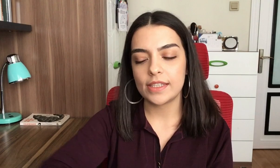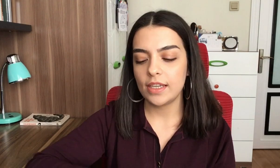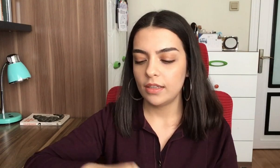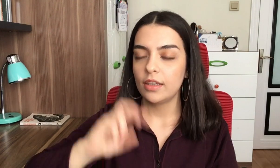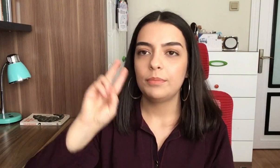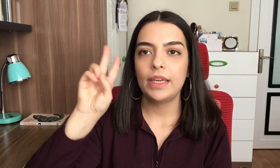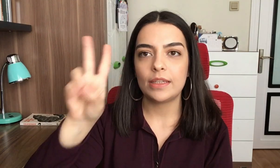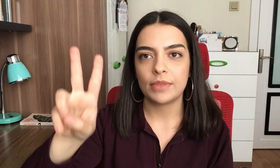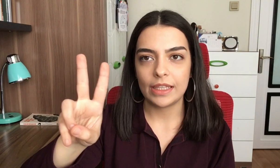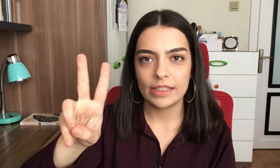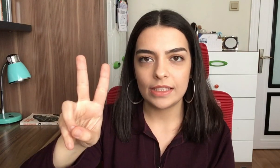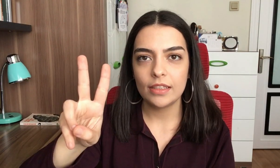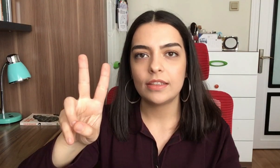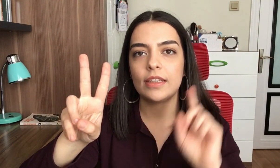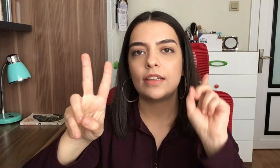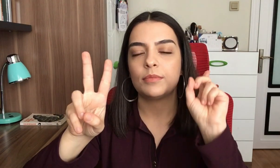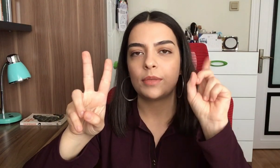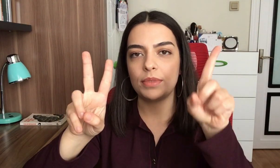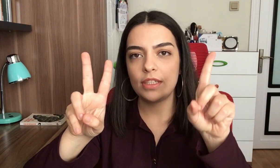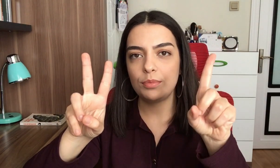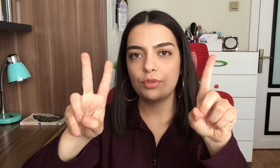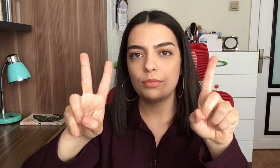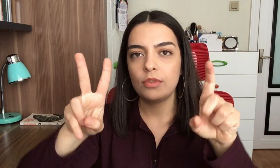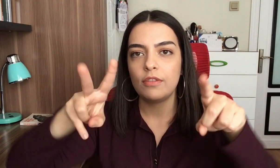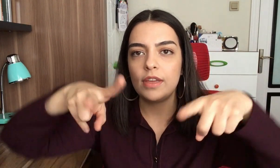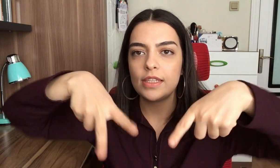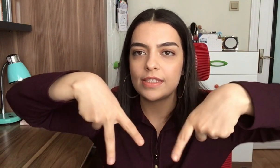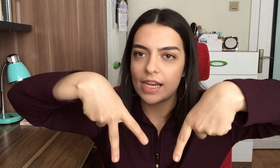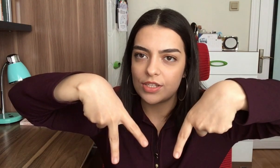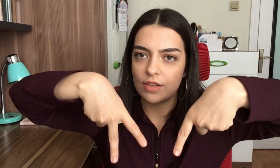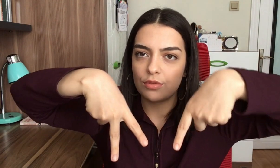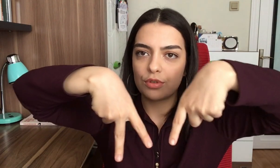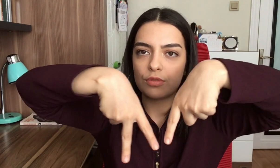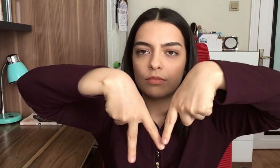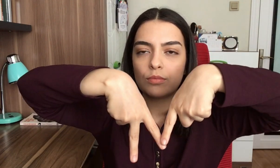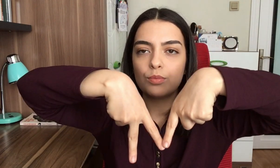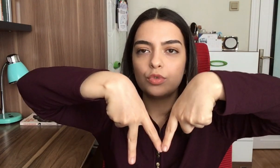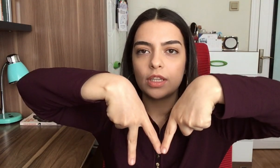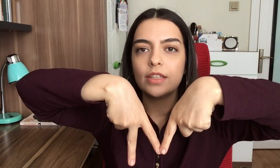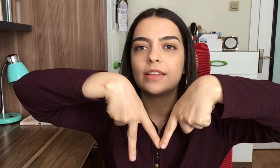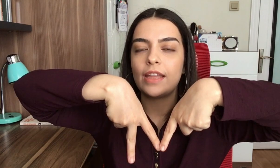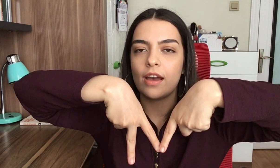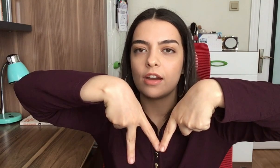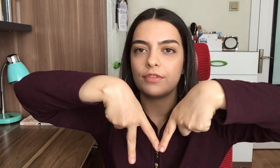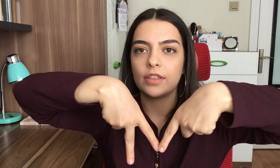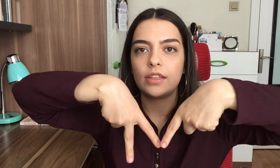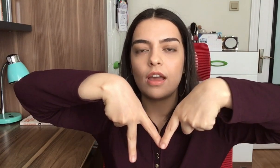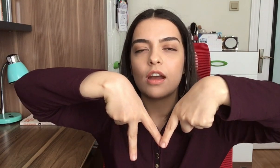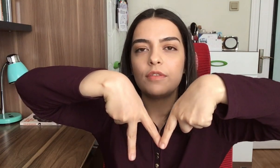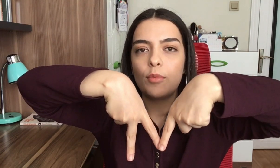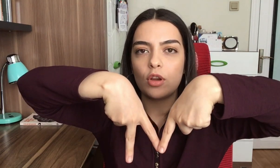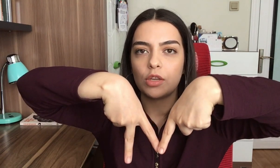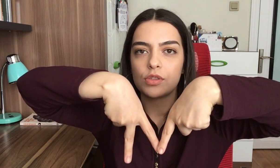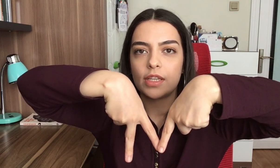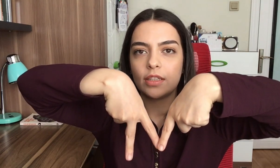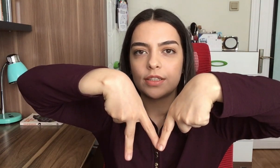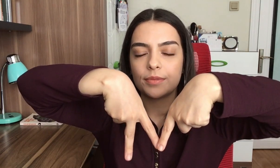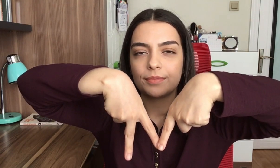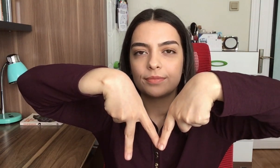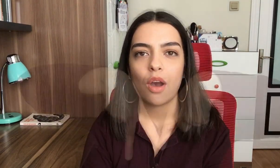bir elimle iki, diğer elimle bir yapıyorum ve ters çeviriyorum. Bu da N harfi. N harfi böyle gösterilir. O